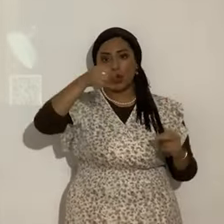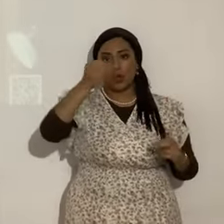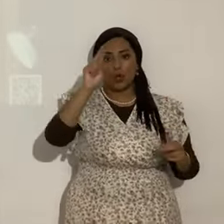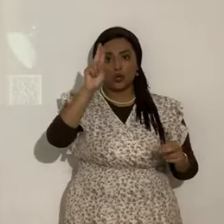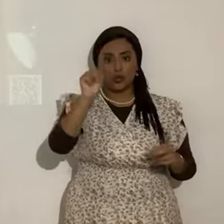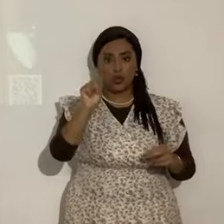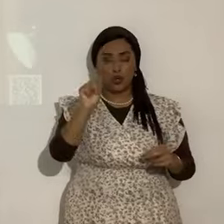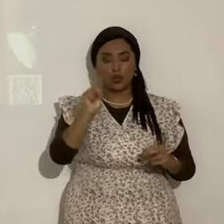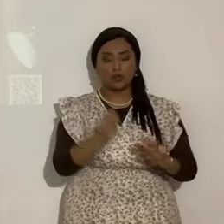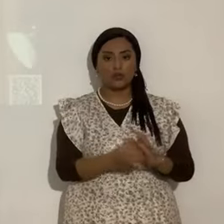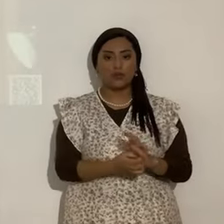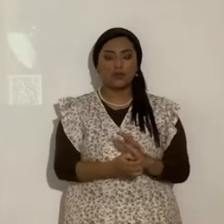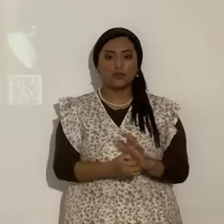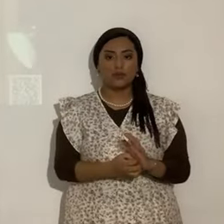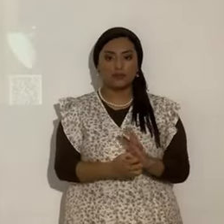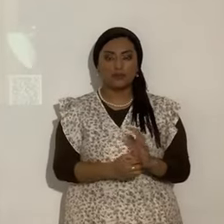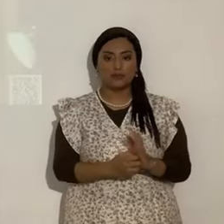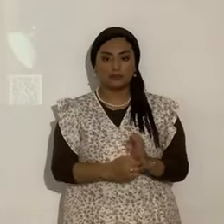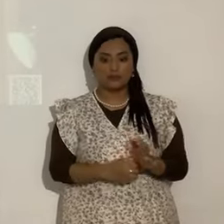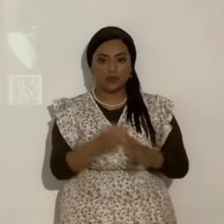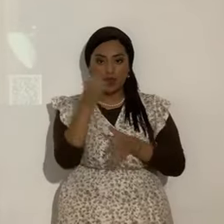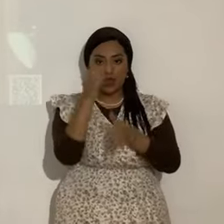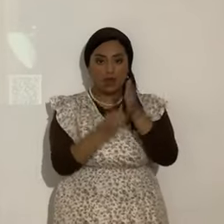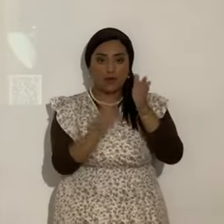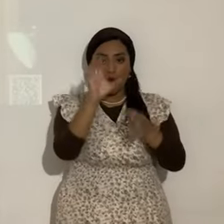Sí. 8.30.